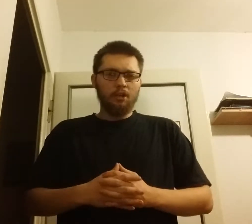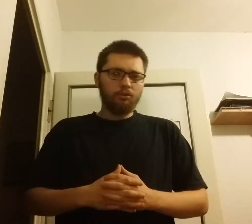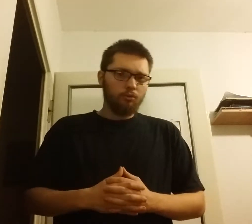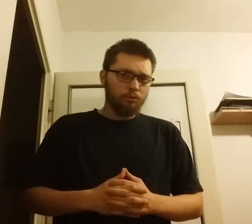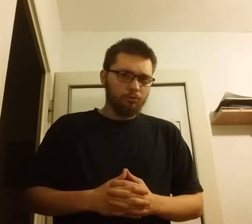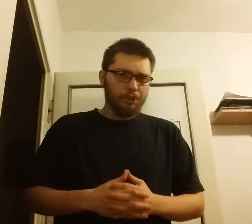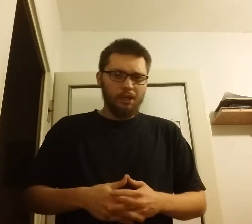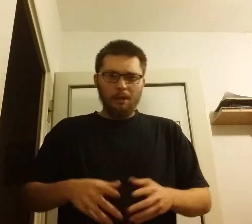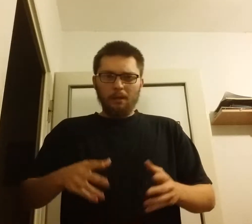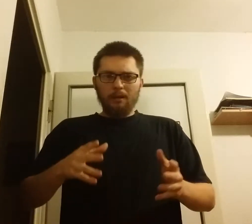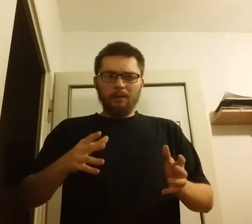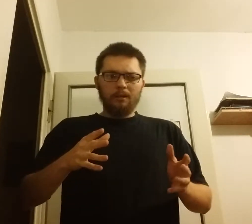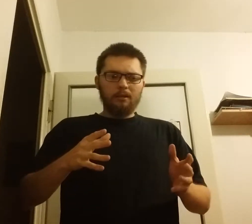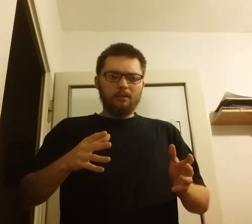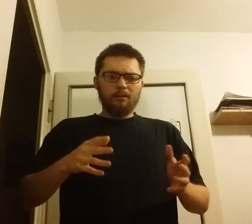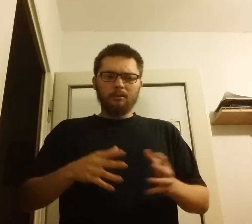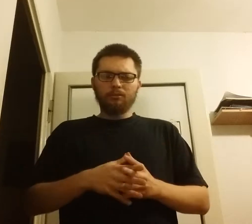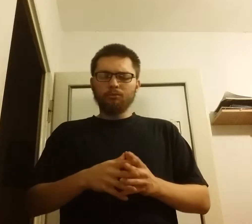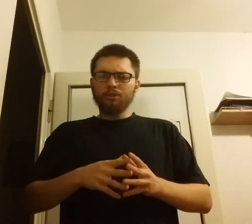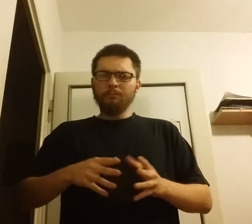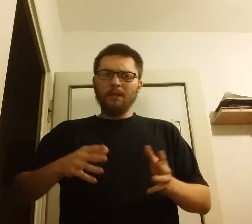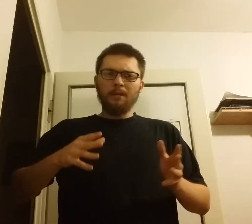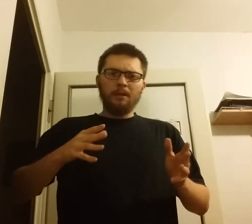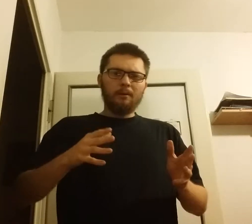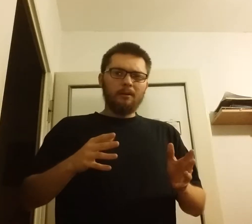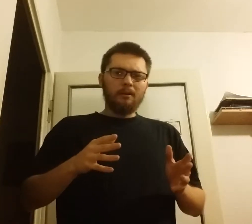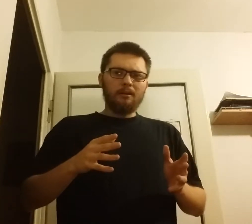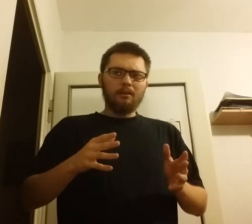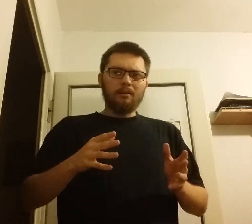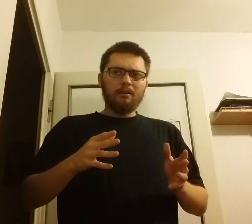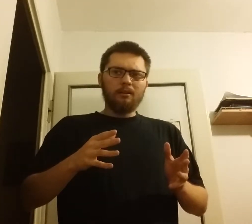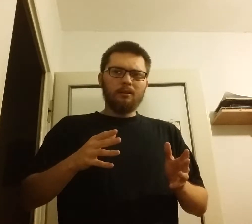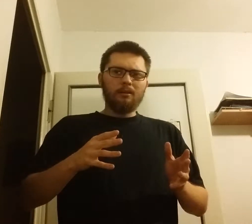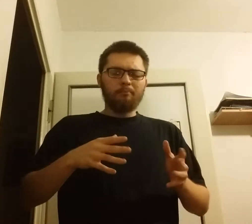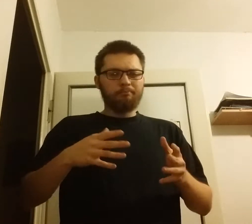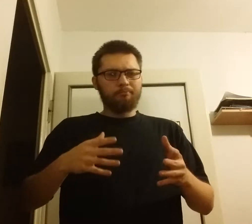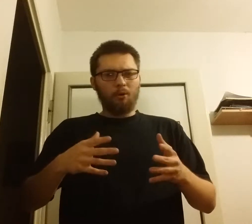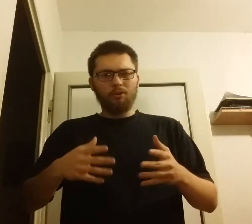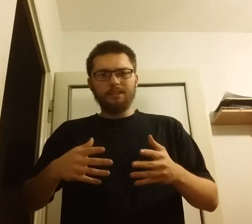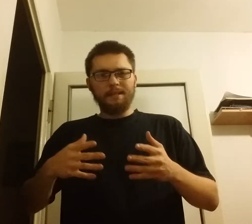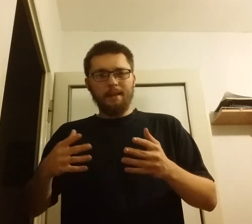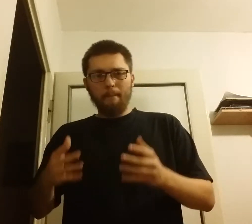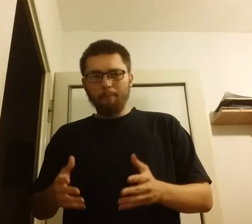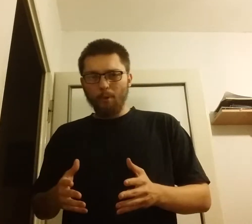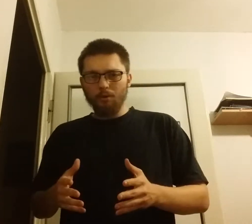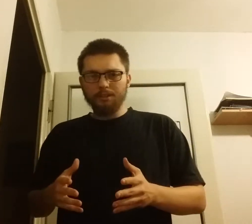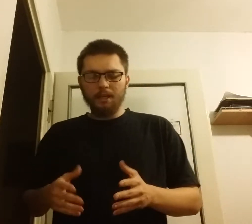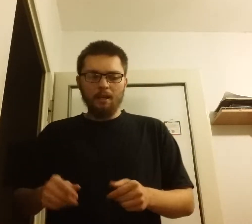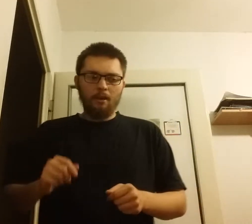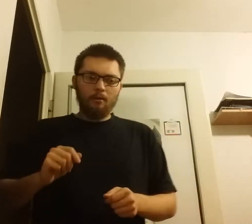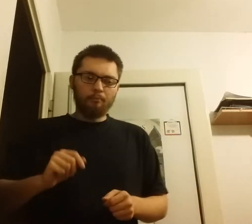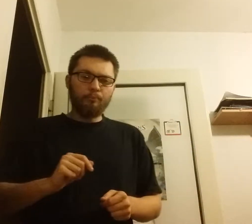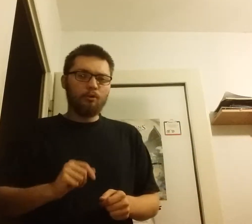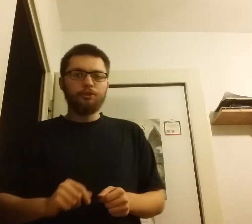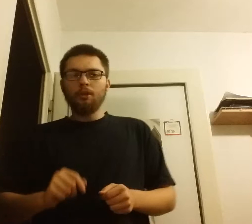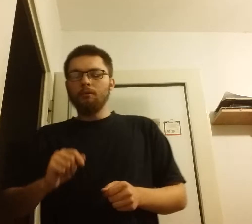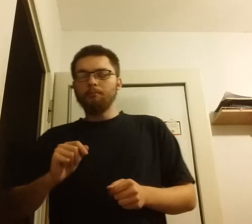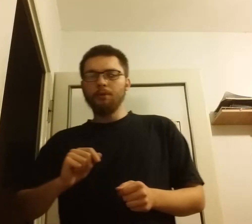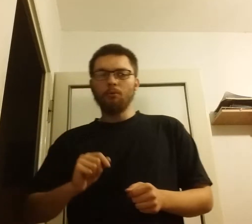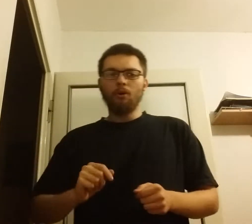ludzi, którzy mieli pochodzenie polskie, bądź było